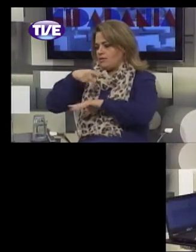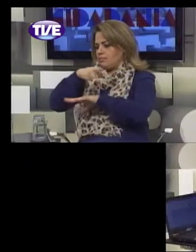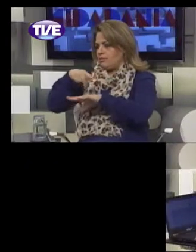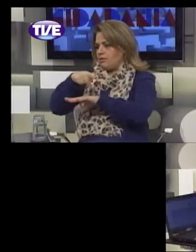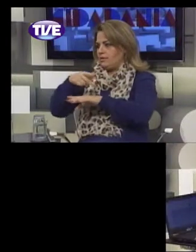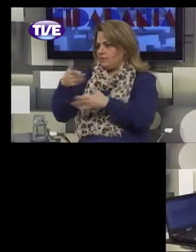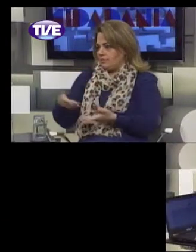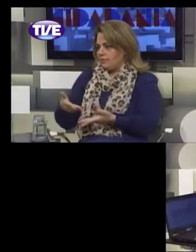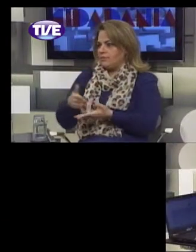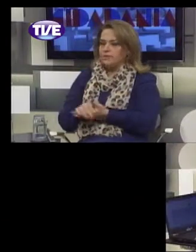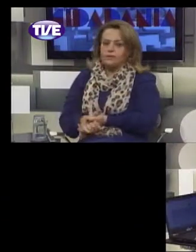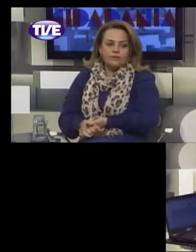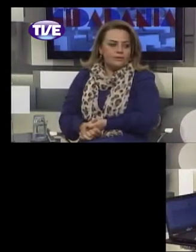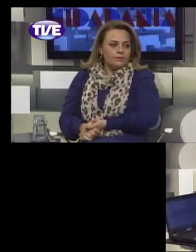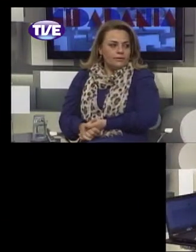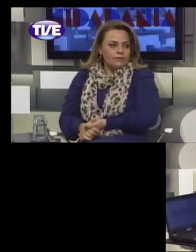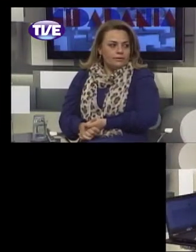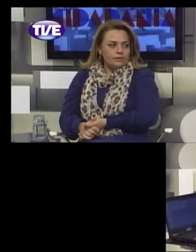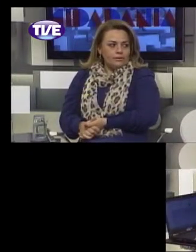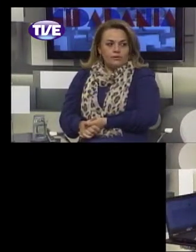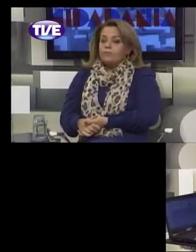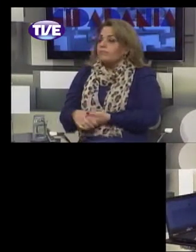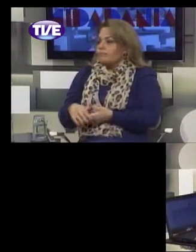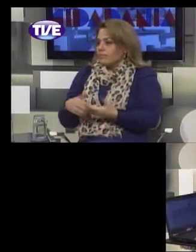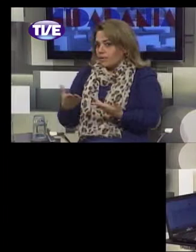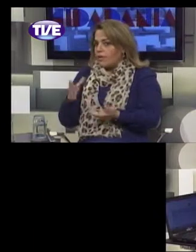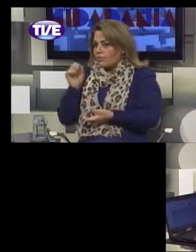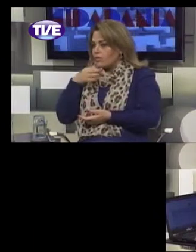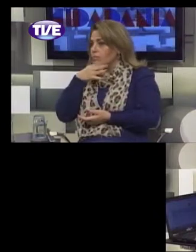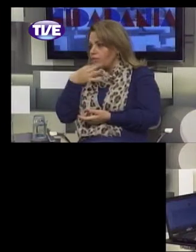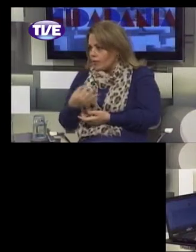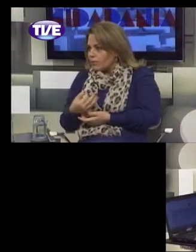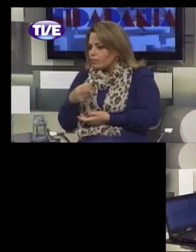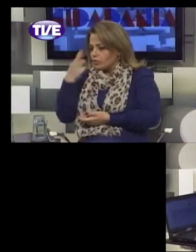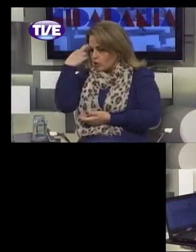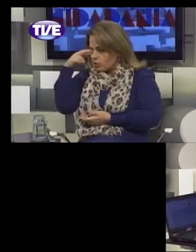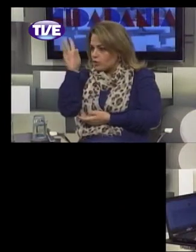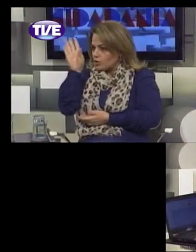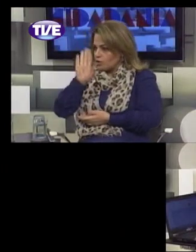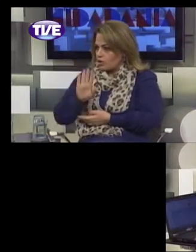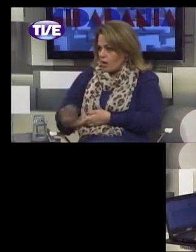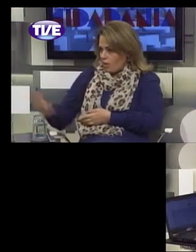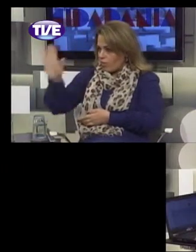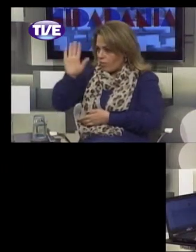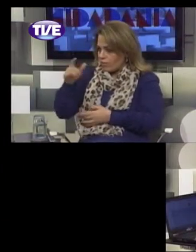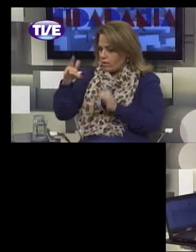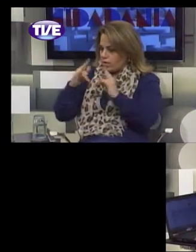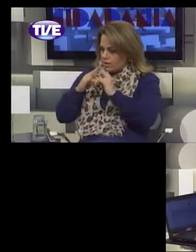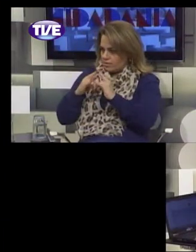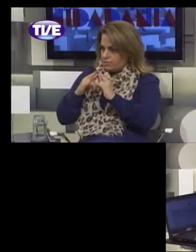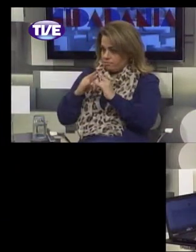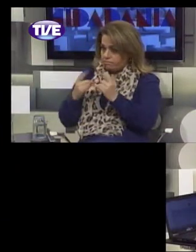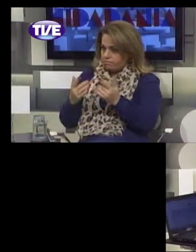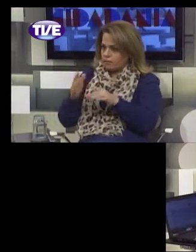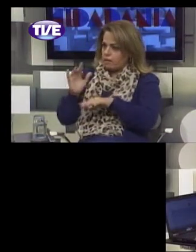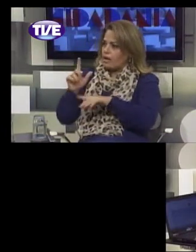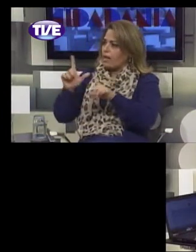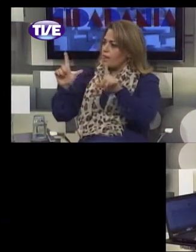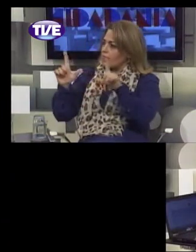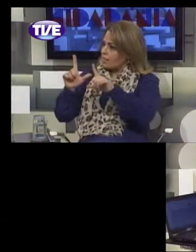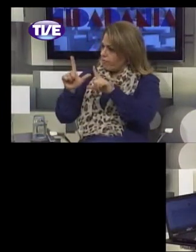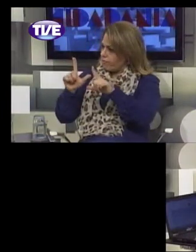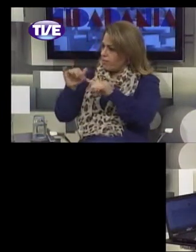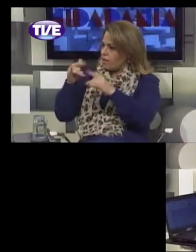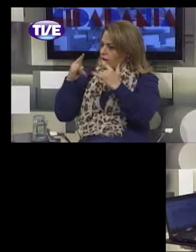Bom, a gente ouviu, então, a diretora-geral do Instituto Nacional de Educação de Surdos. E a TV INIS transmite a sua programação